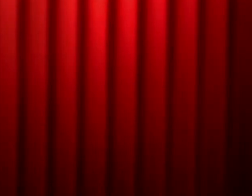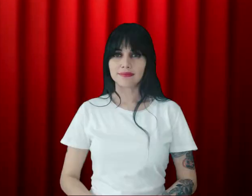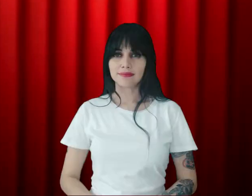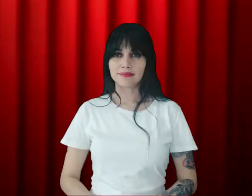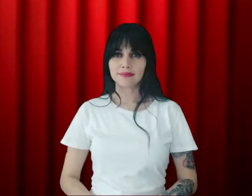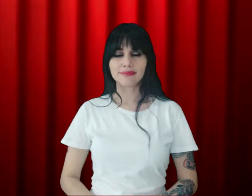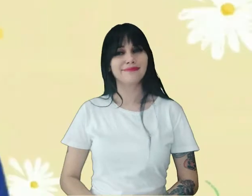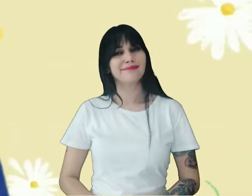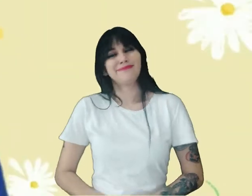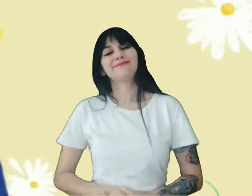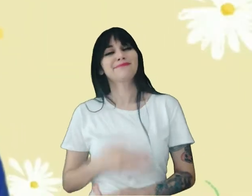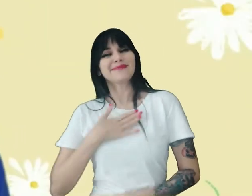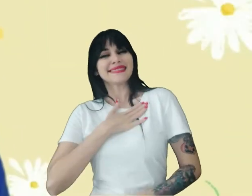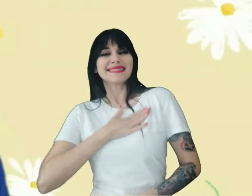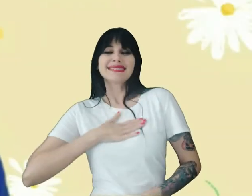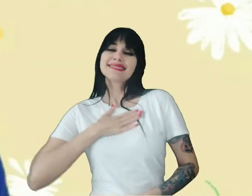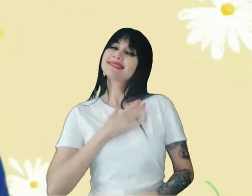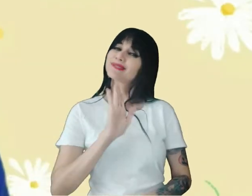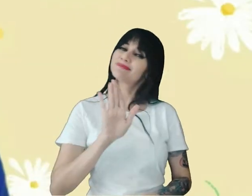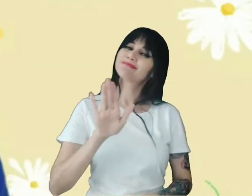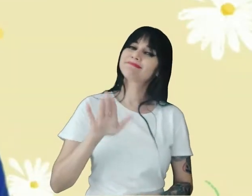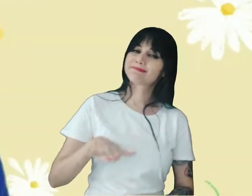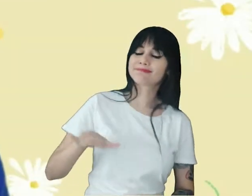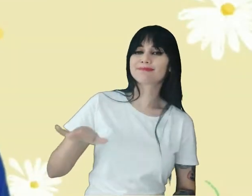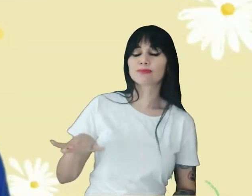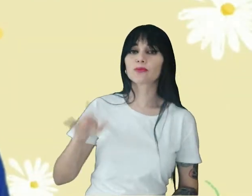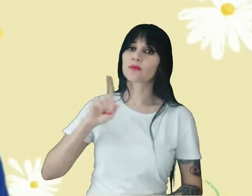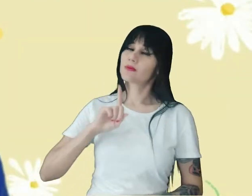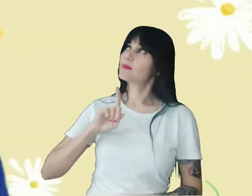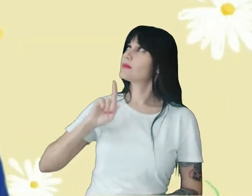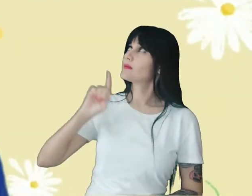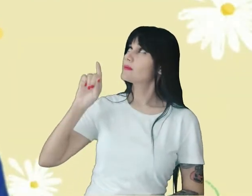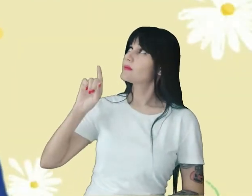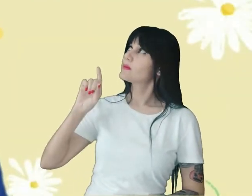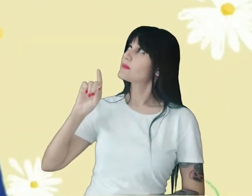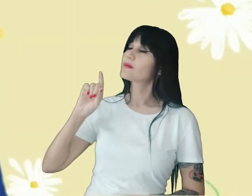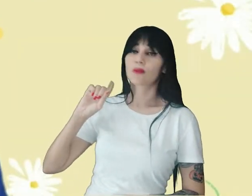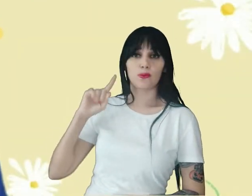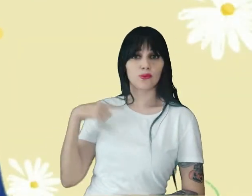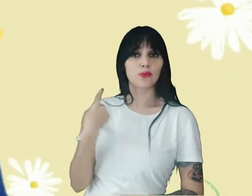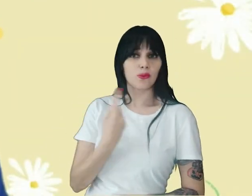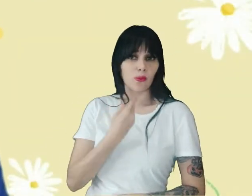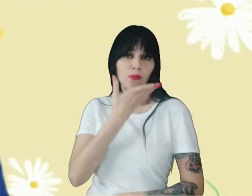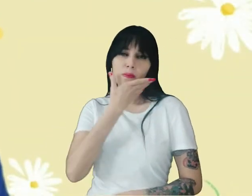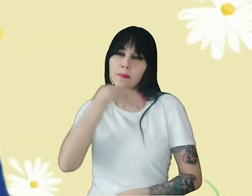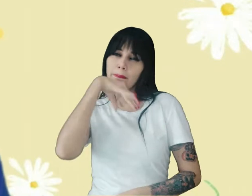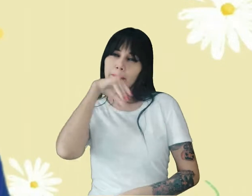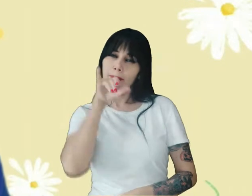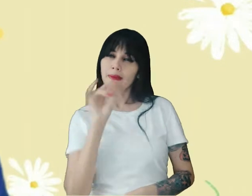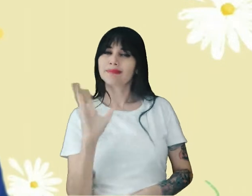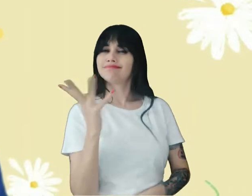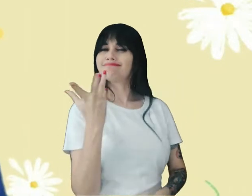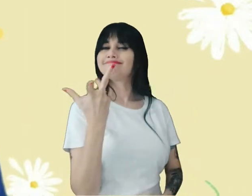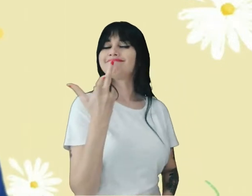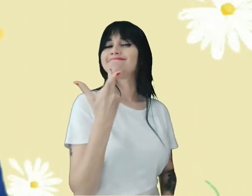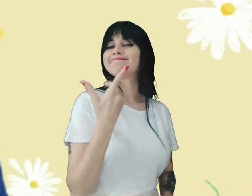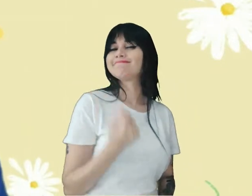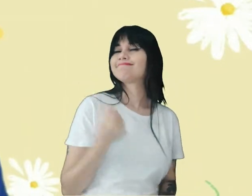Querida Caiança Deus, nosso Pai maravilhoso Com seu